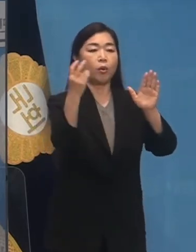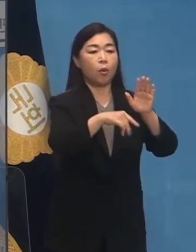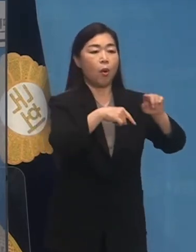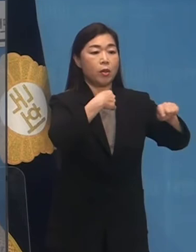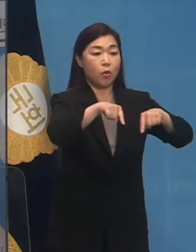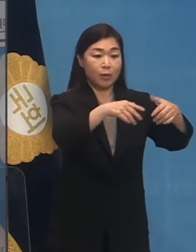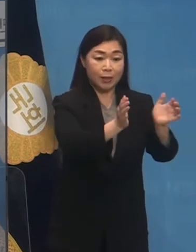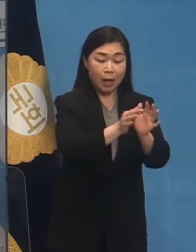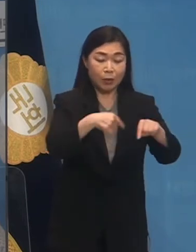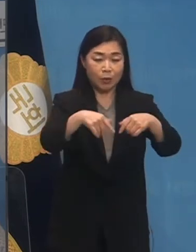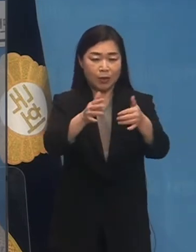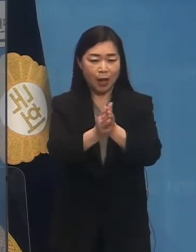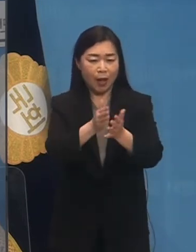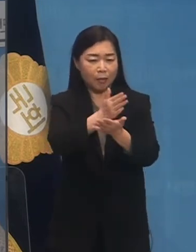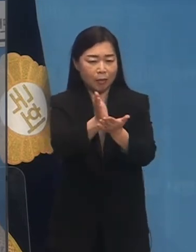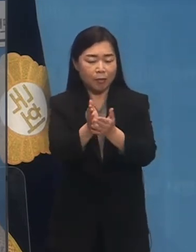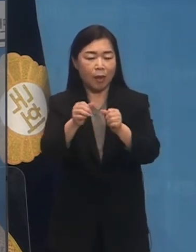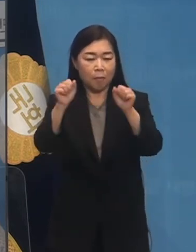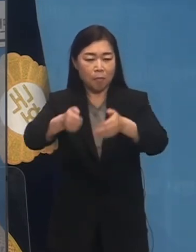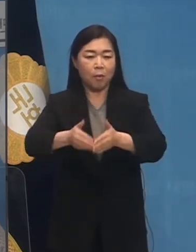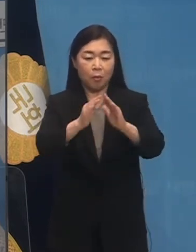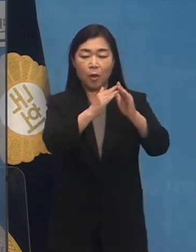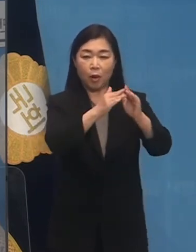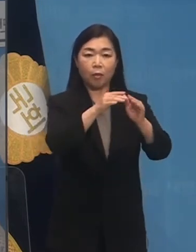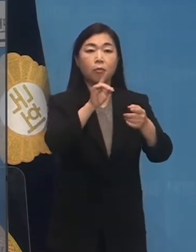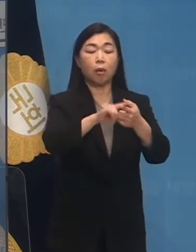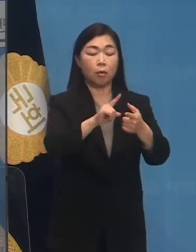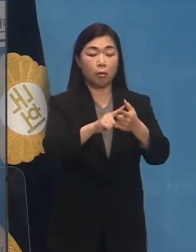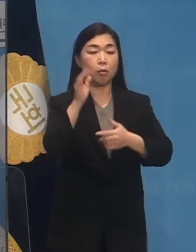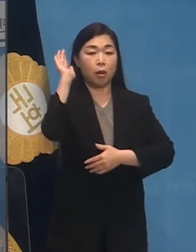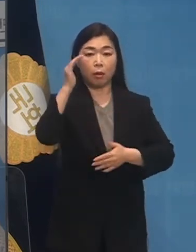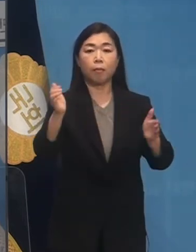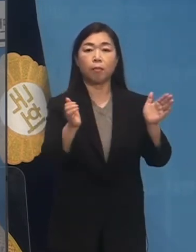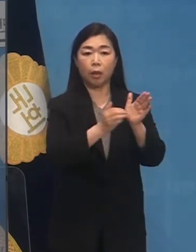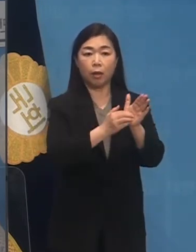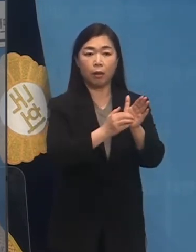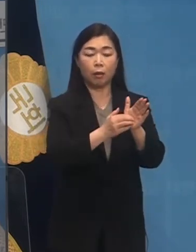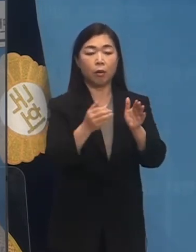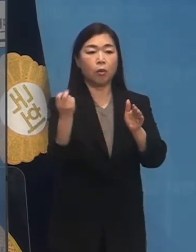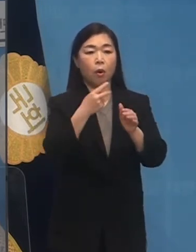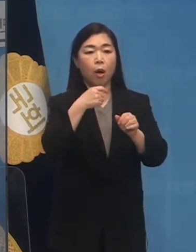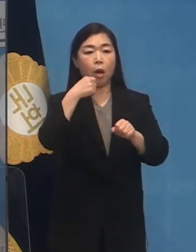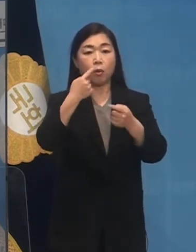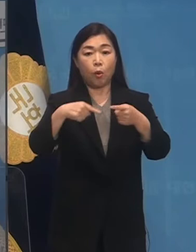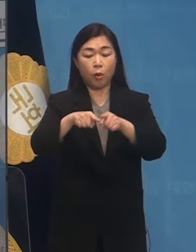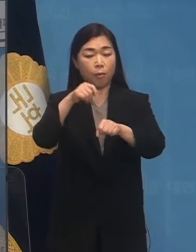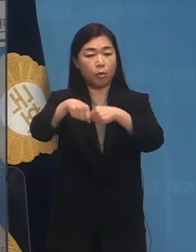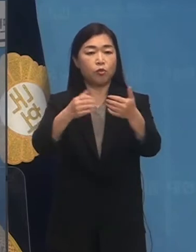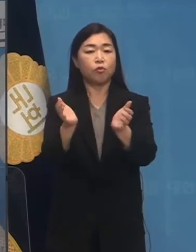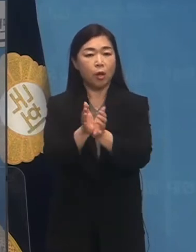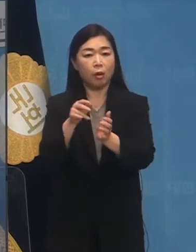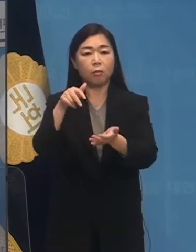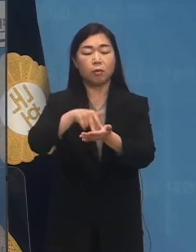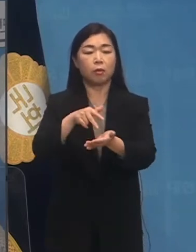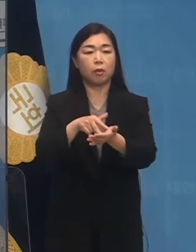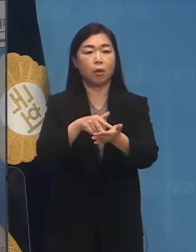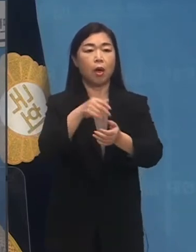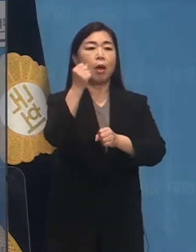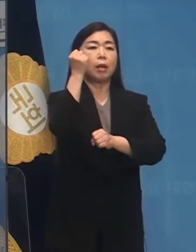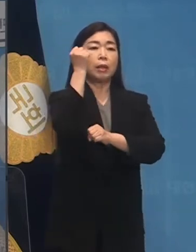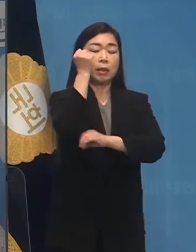변화를 이야기했습니다. 여기에 더불어민주당은 기초의 중대 선거구제라는 강안을